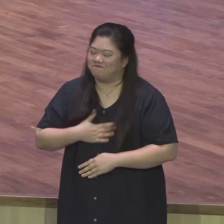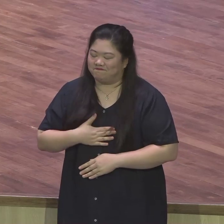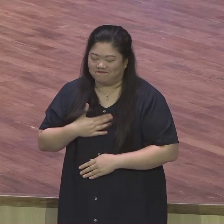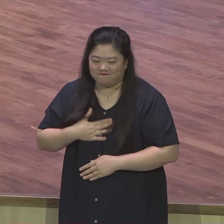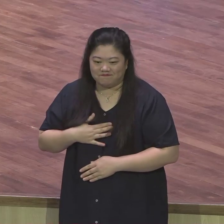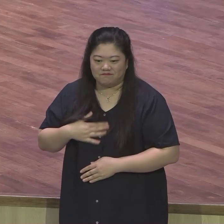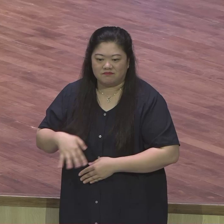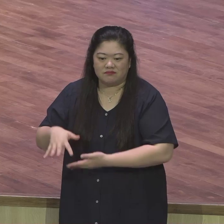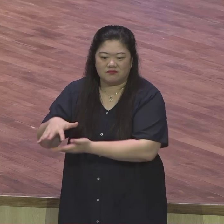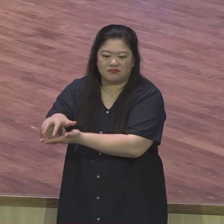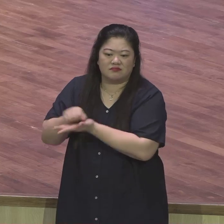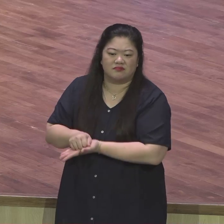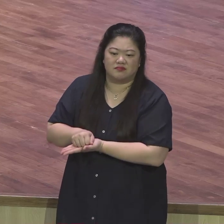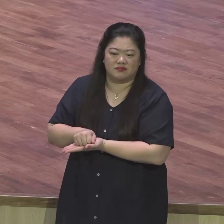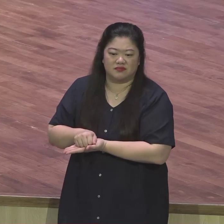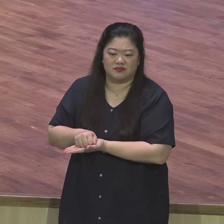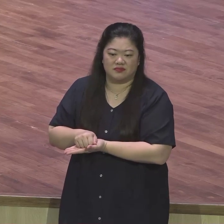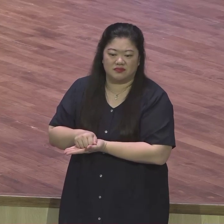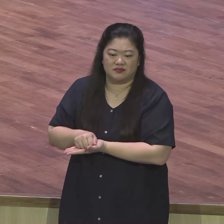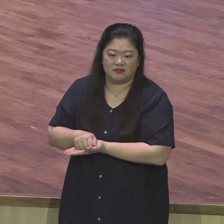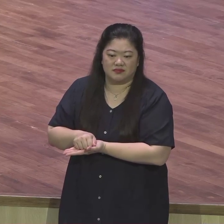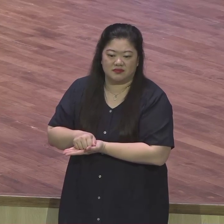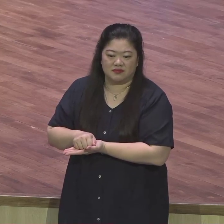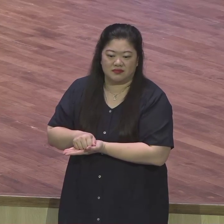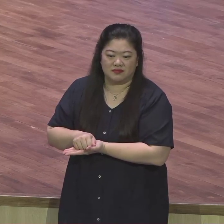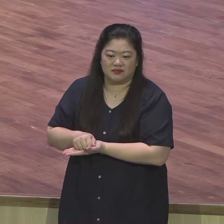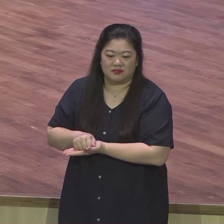그러니 원망할 게 있어요? 잘난 척할 게 있어요?